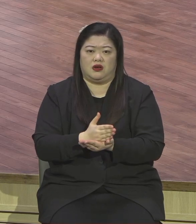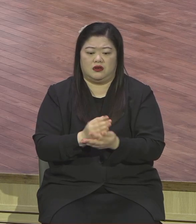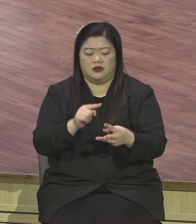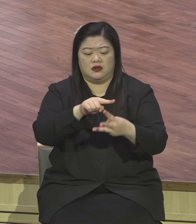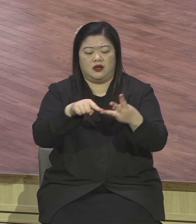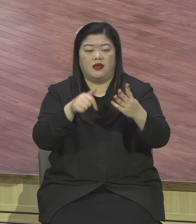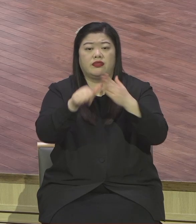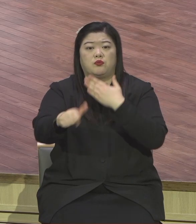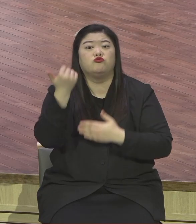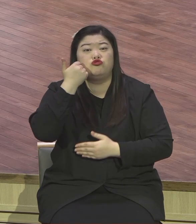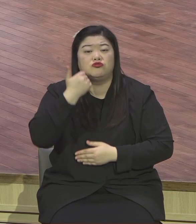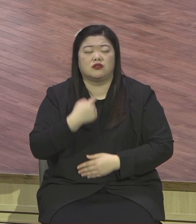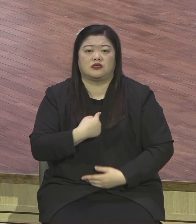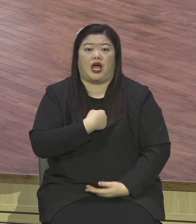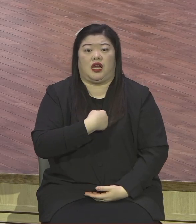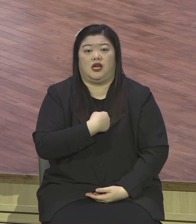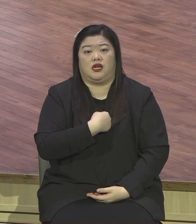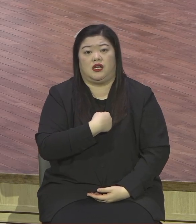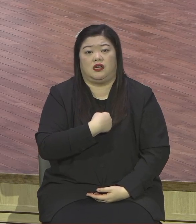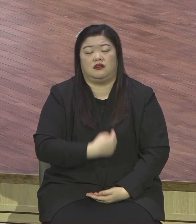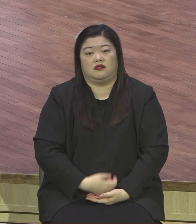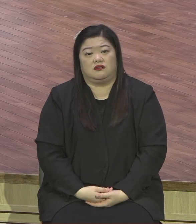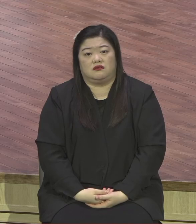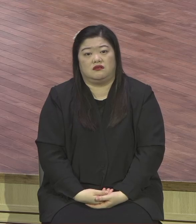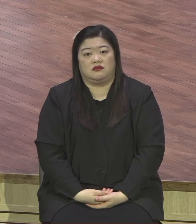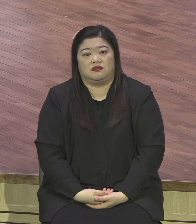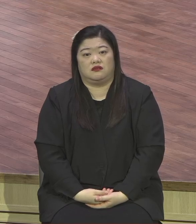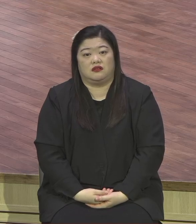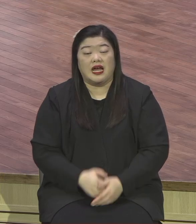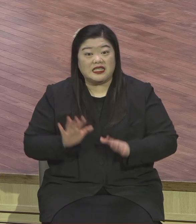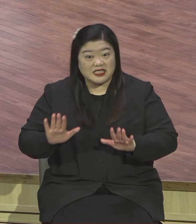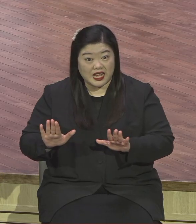어쨌든 목사님 지금 못생겨서 지금은 좀 괜찮게 생겼어요. 그때는 그랬어요.